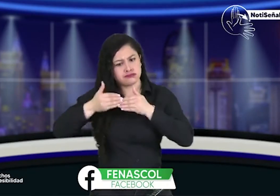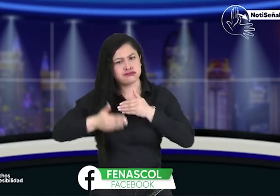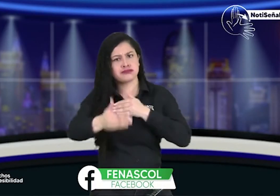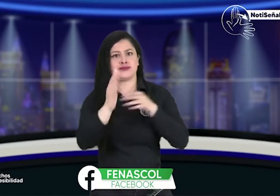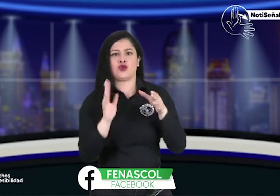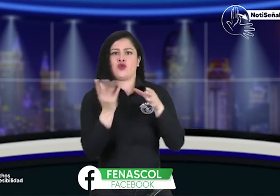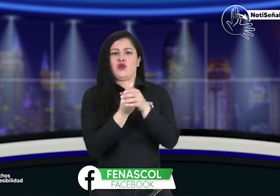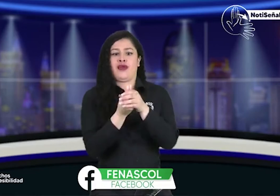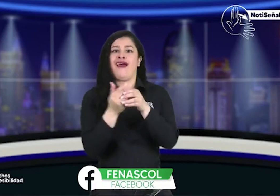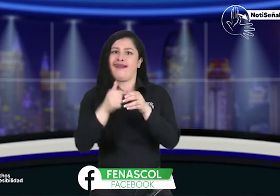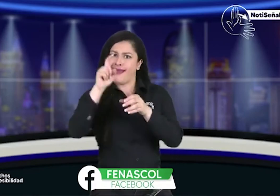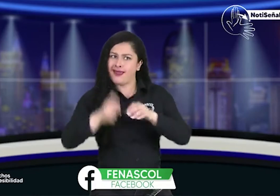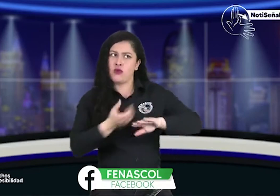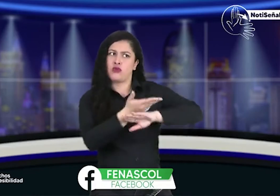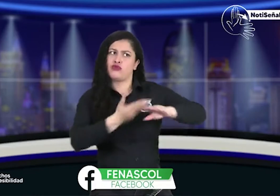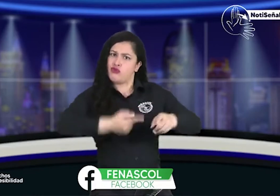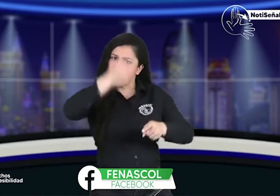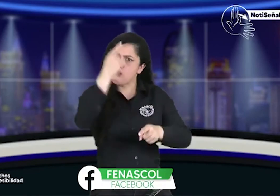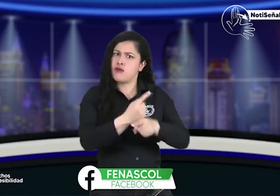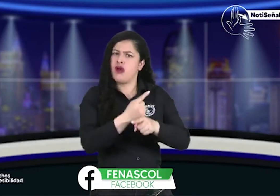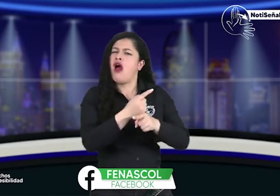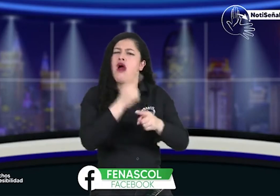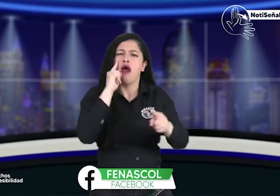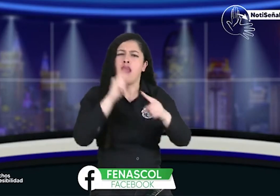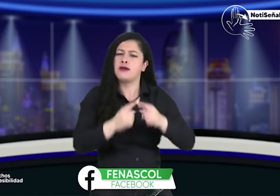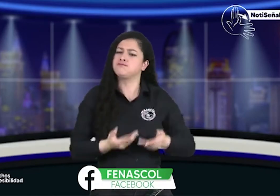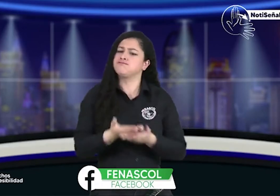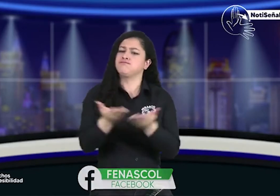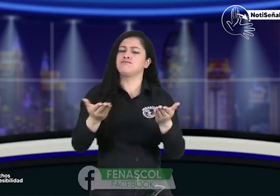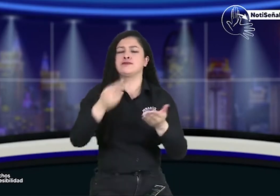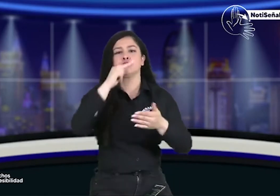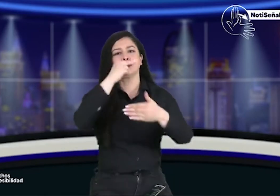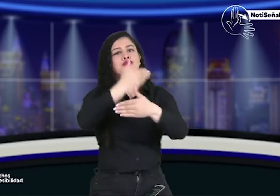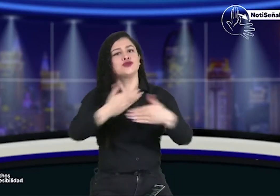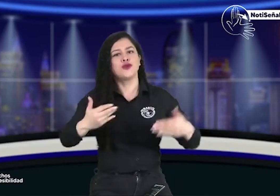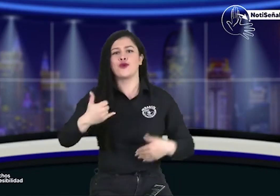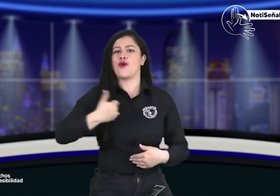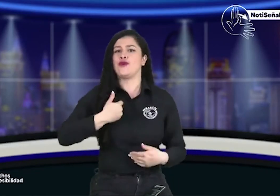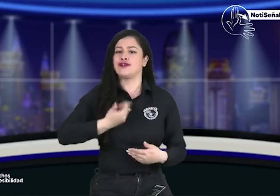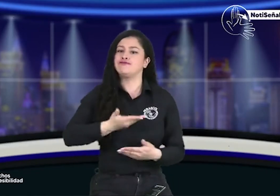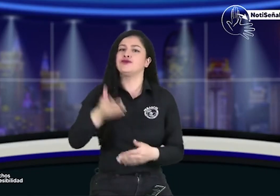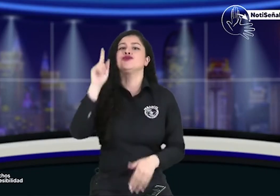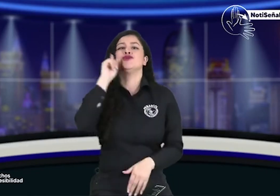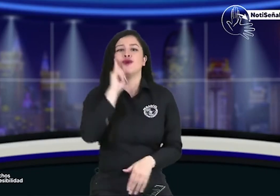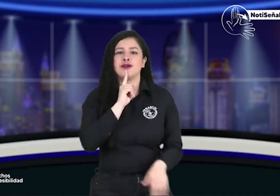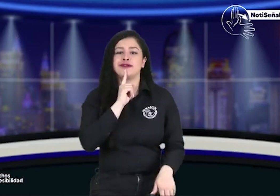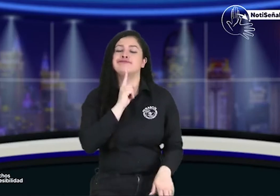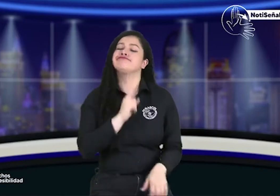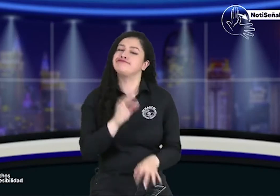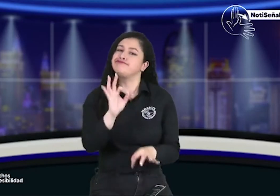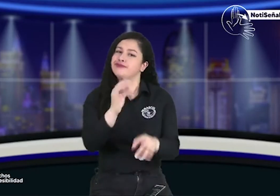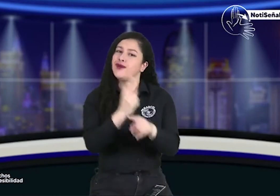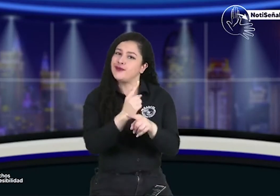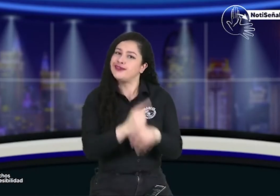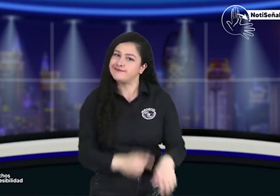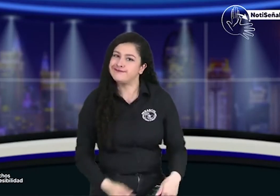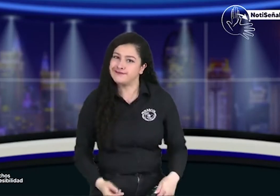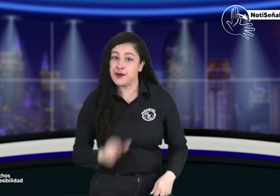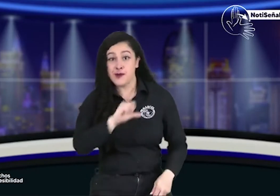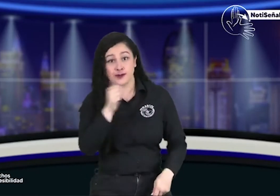es importante que en relación a los acuerdos que se hayan hecho con la inclusión se cumplan para el beneficio de los niños